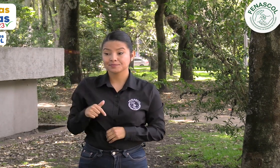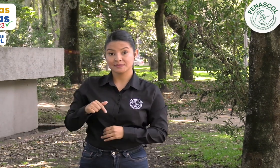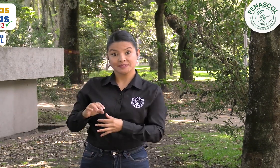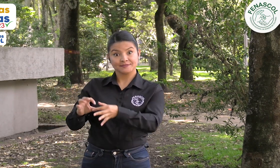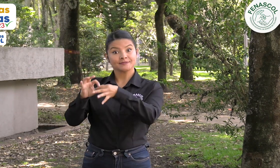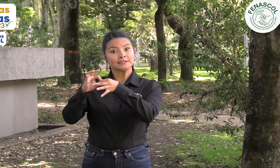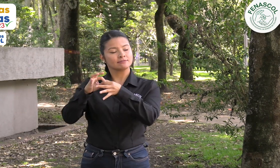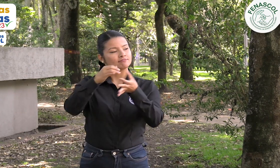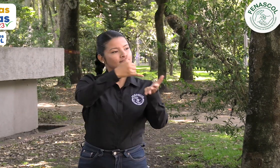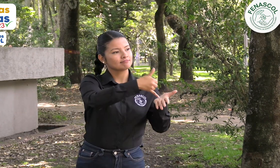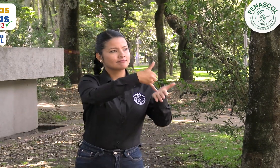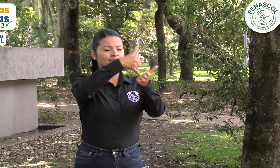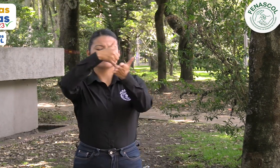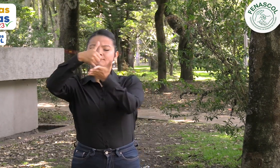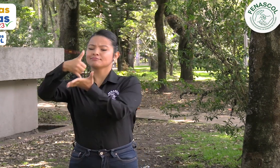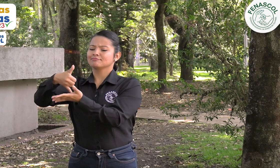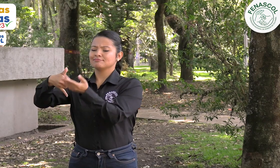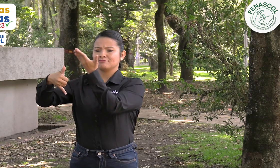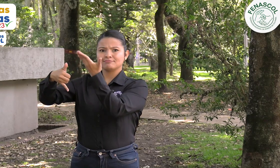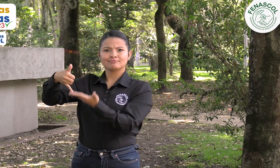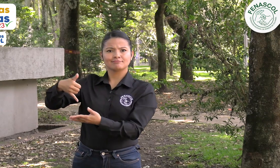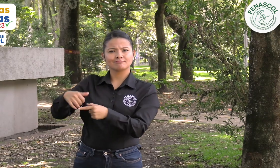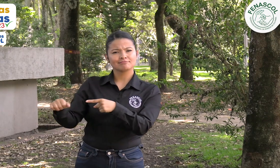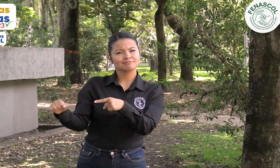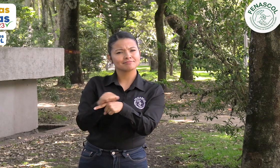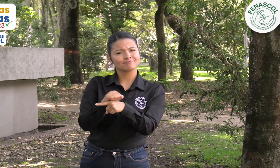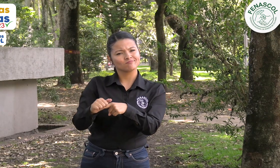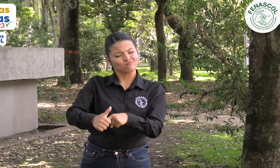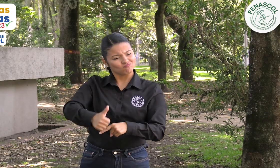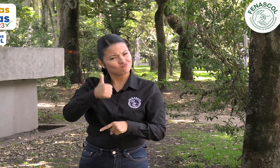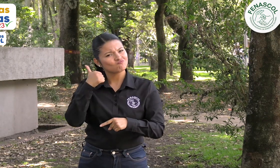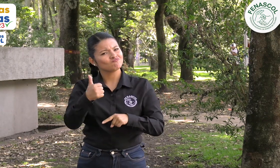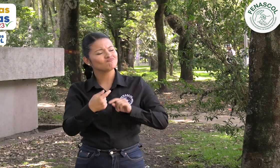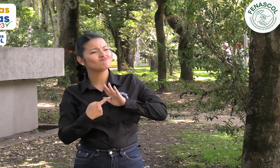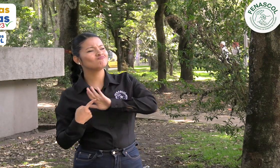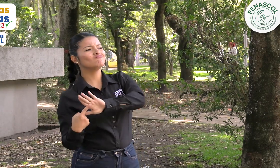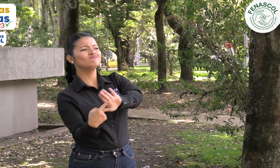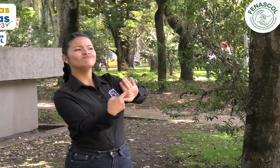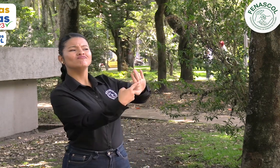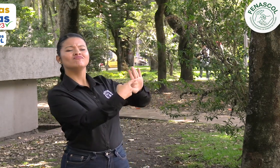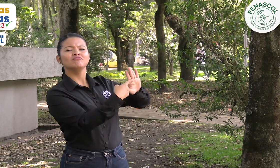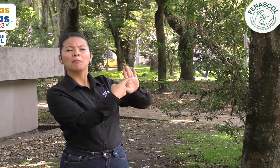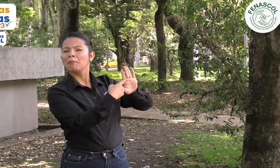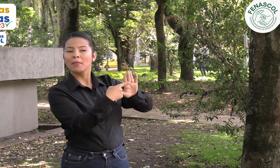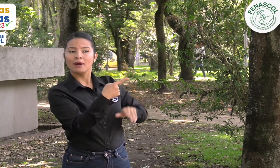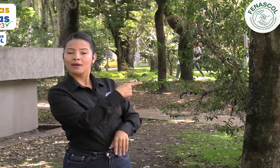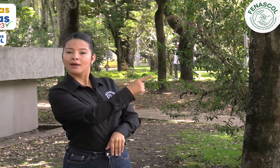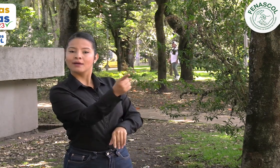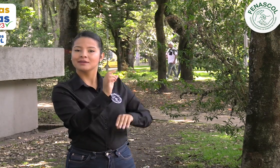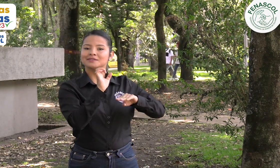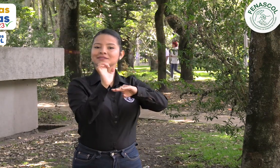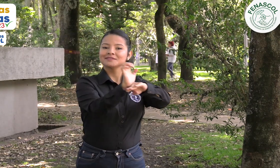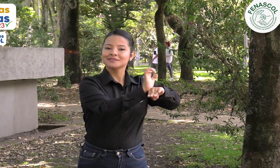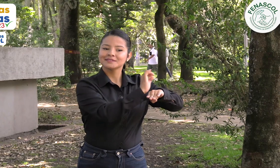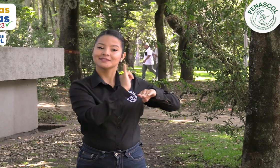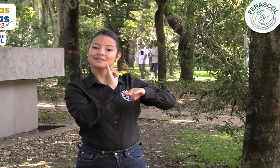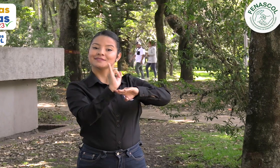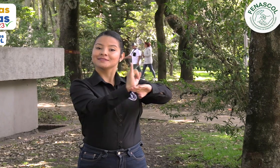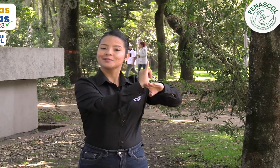Estos reconocimientos visibilizan las buenas prácticas en nuestro trabajo para que más entidades e instituciones,